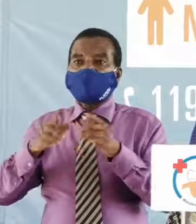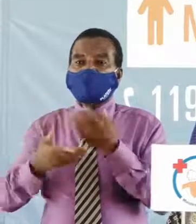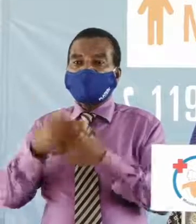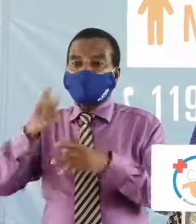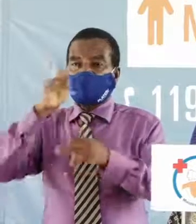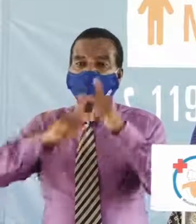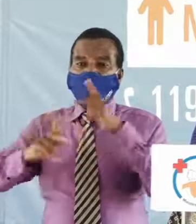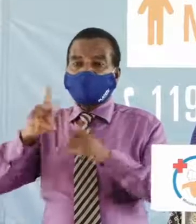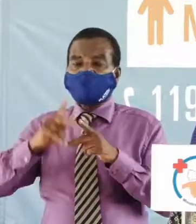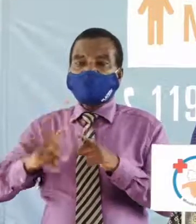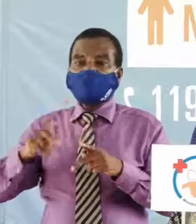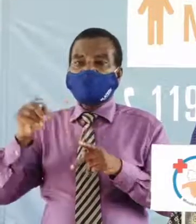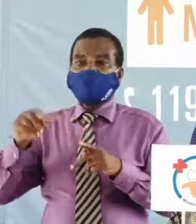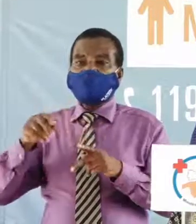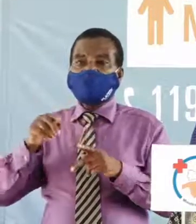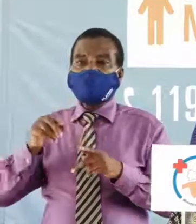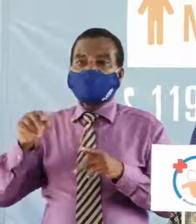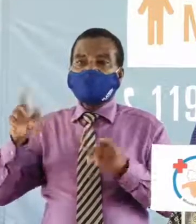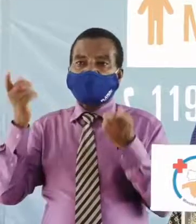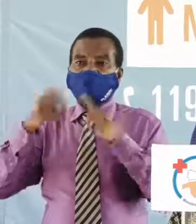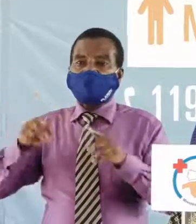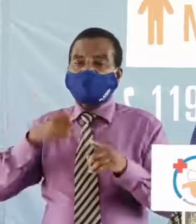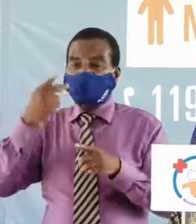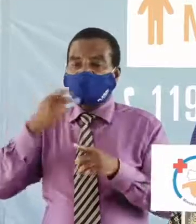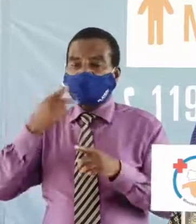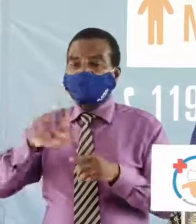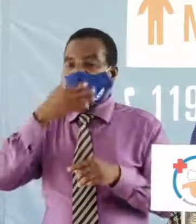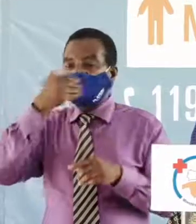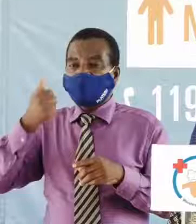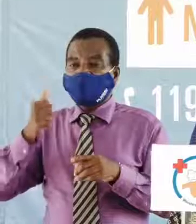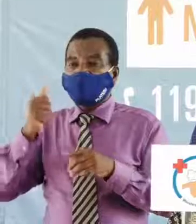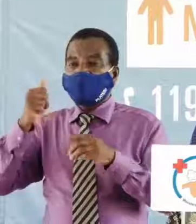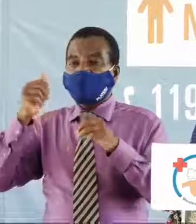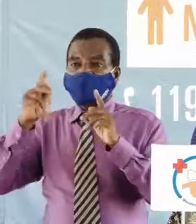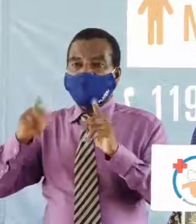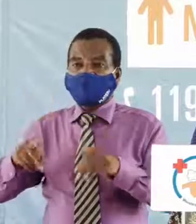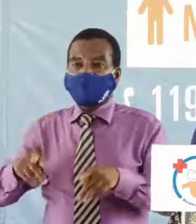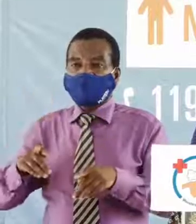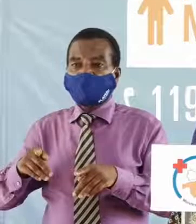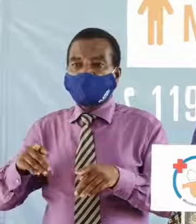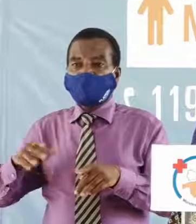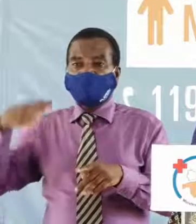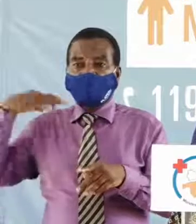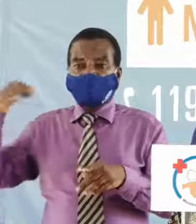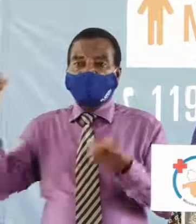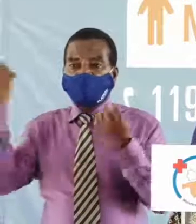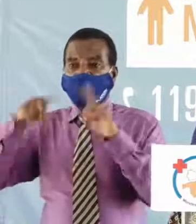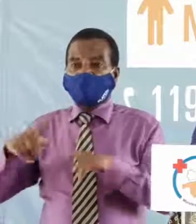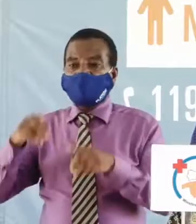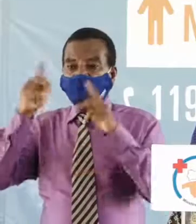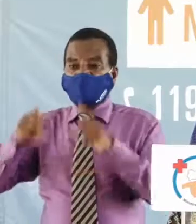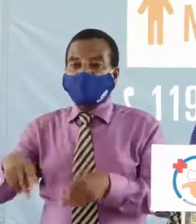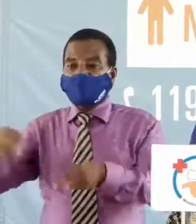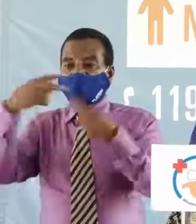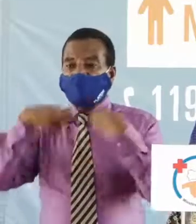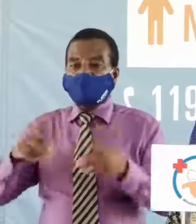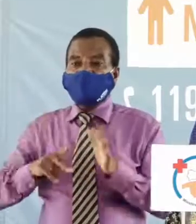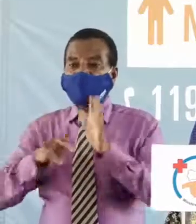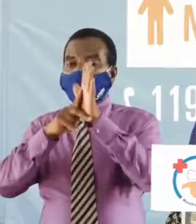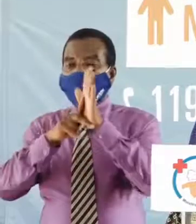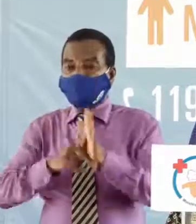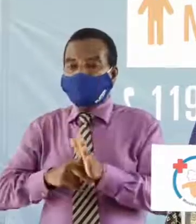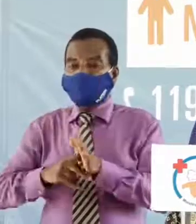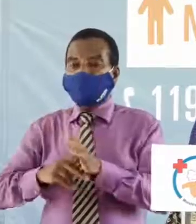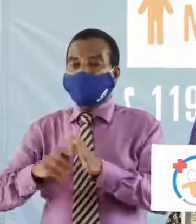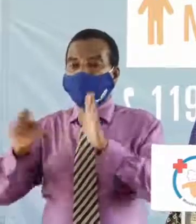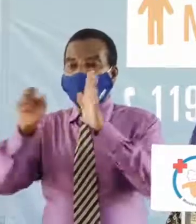donc quand on parle de meilleur ciblage des personnes candidats ça veut dire que quand les gens viennent et qu'ils présentent des signes c'est